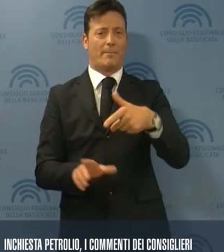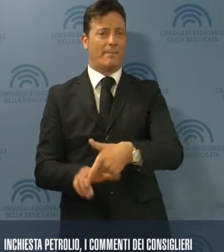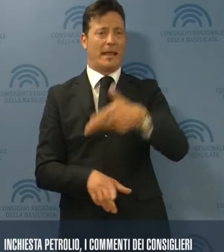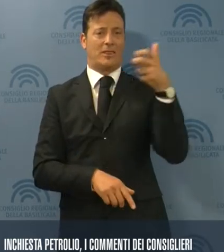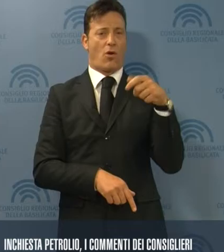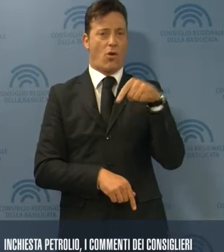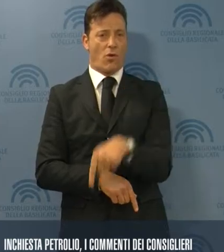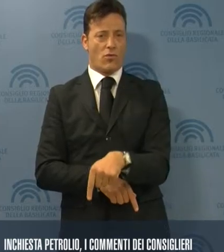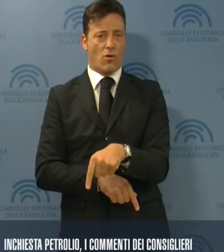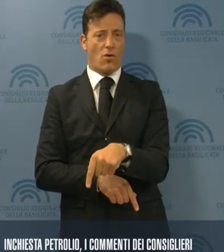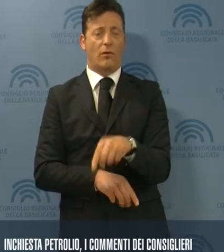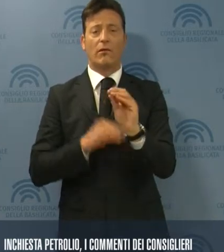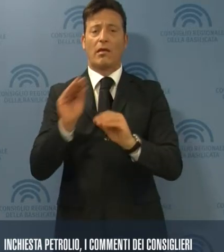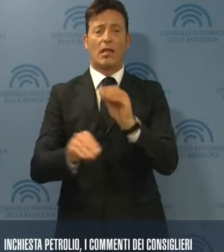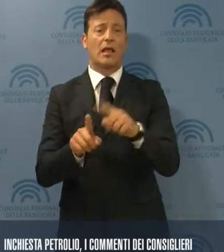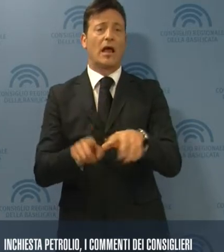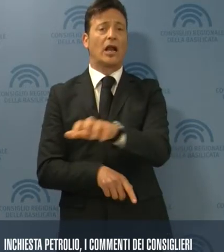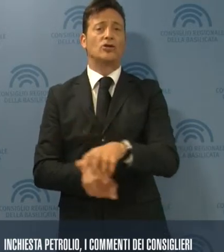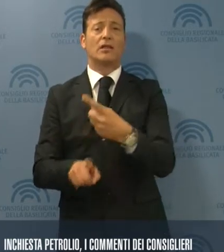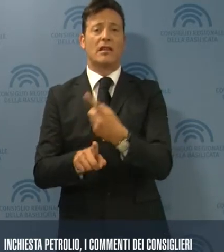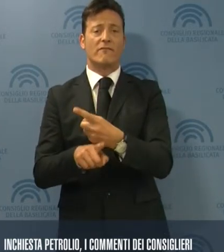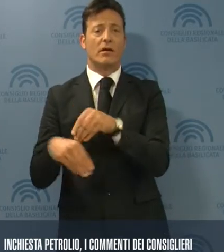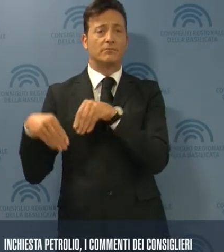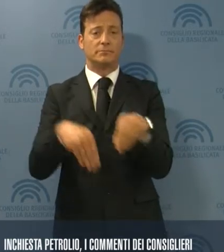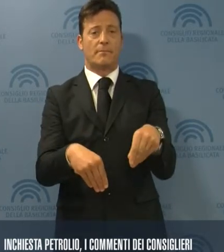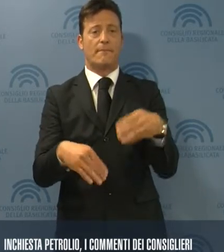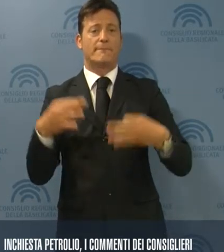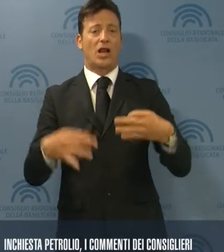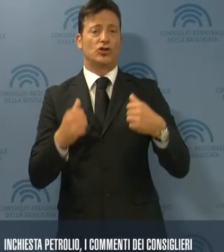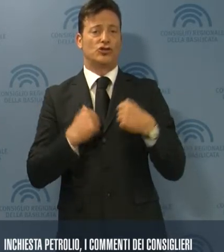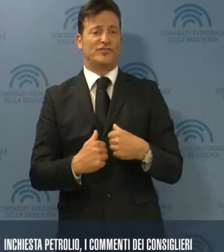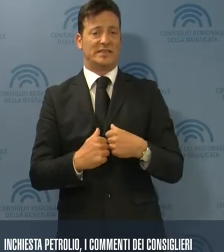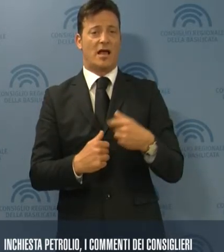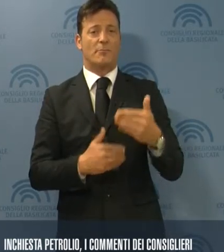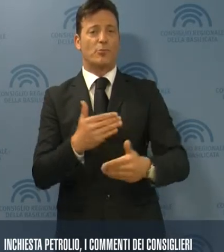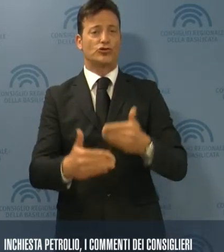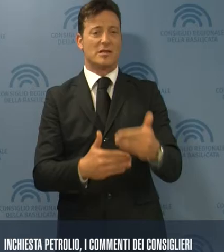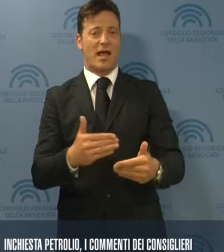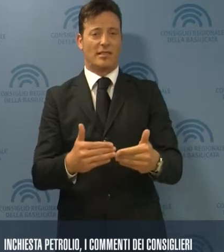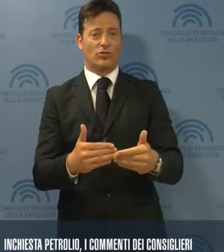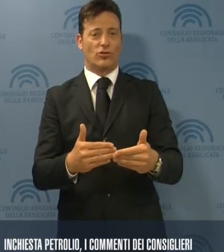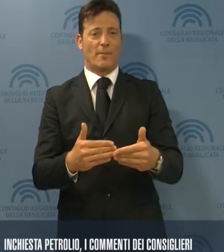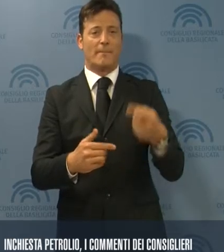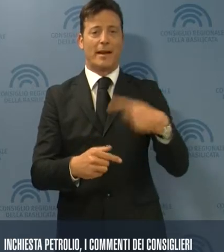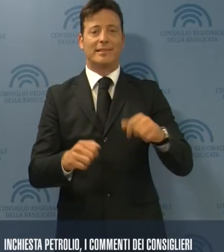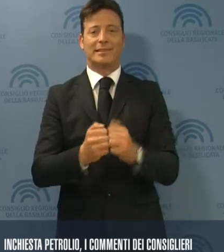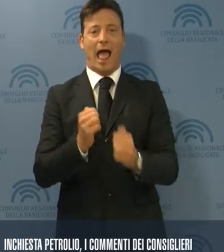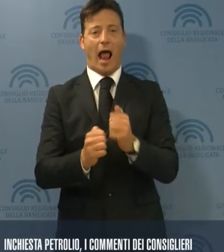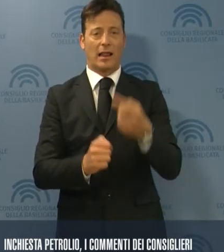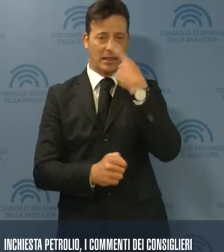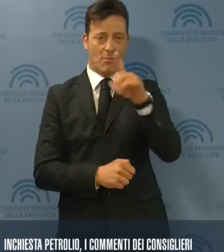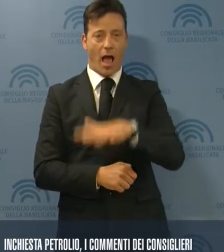energia fossile, chiede che la Regione si costituisca parte civile nei procedimenti in corso per i danni